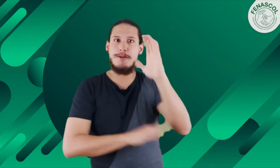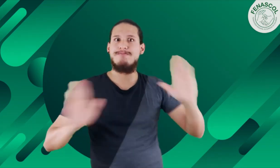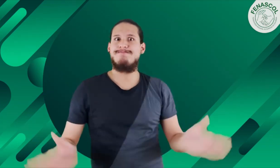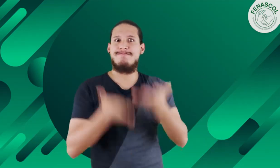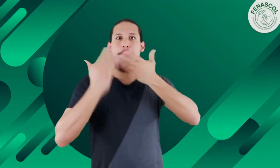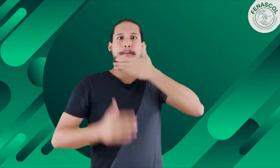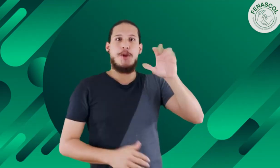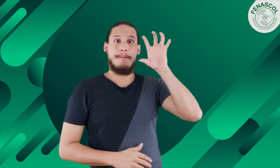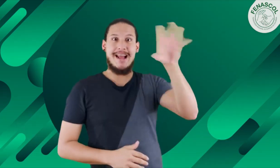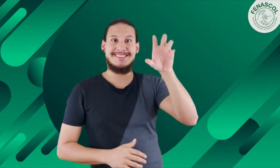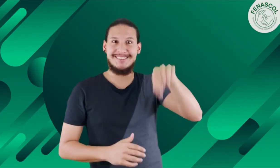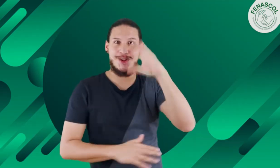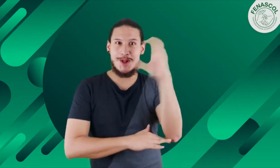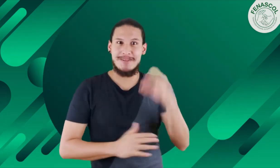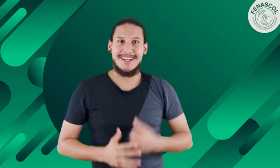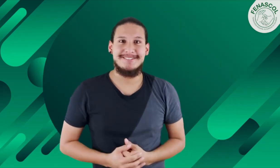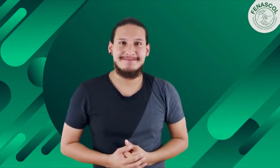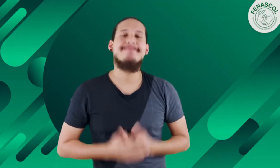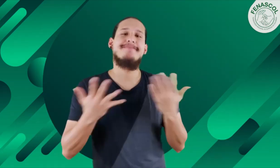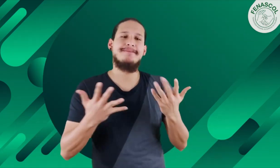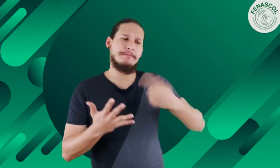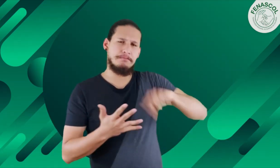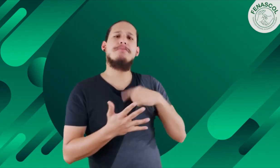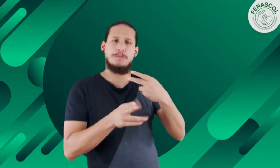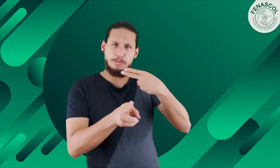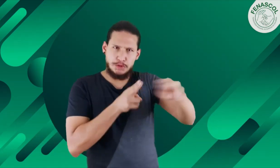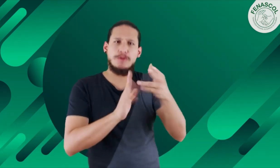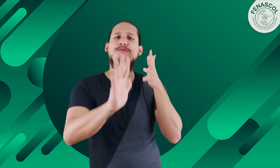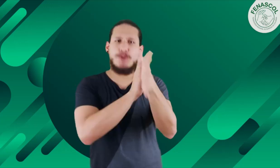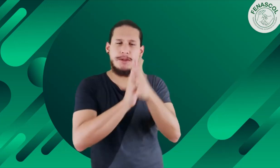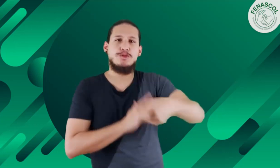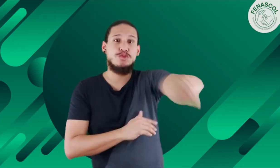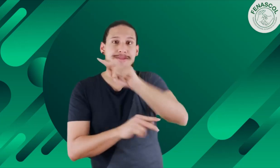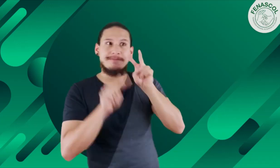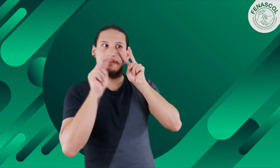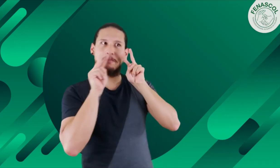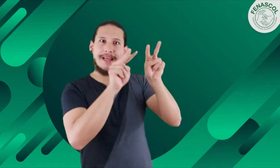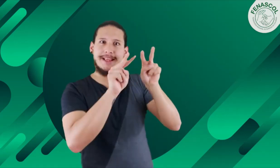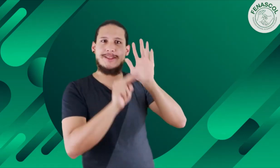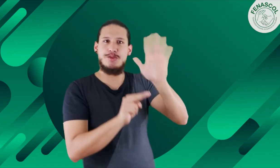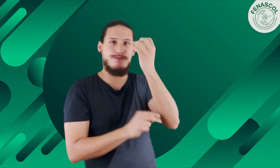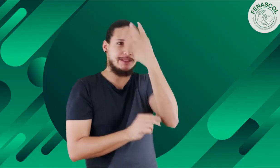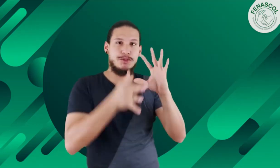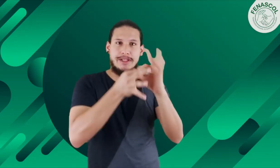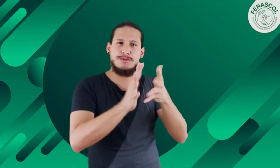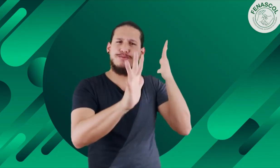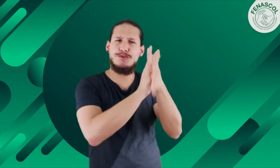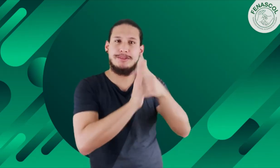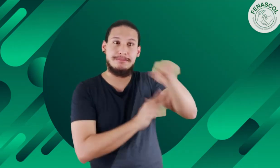acceder a ellas, aprender y así mejorar el desarrollo de la comunidad sorda colombiana. Los invitamos a seguir pendientes en nuestras redes sociales.